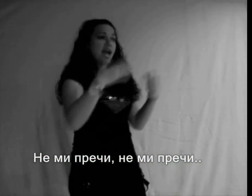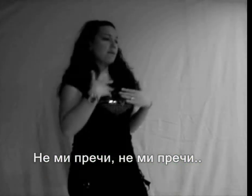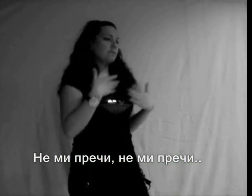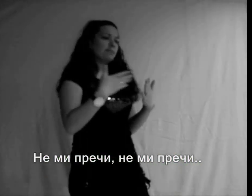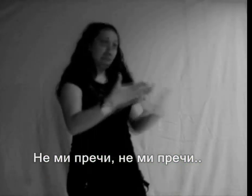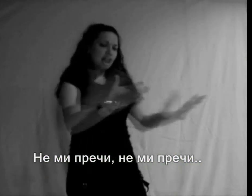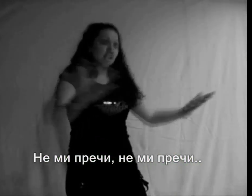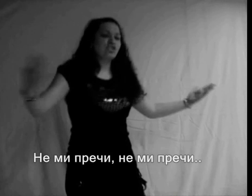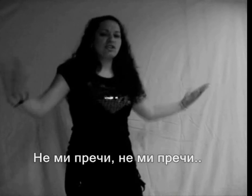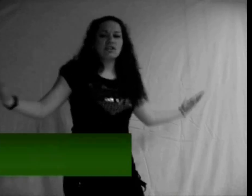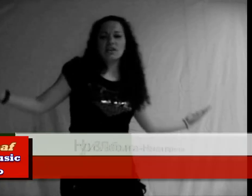mi preci preci